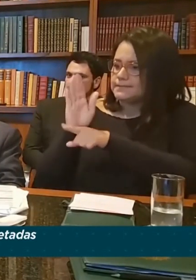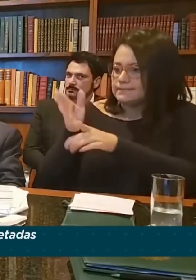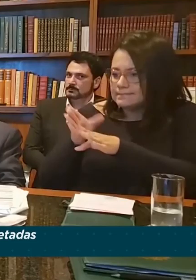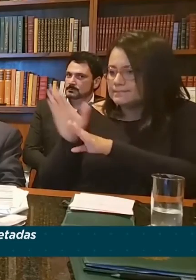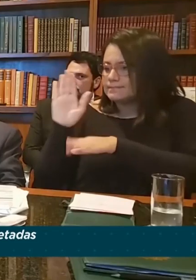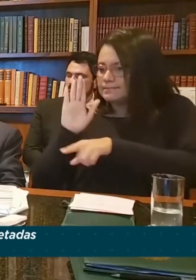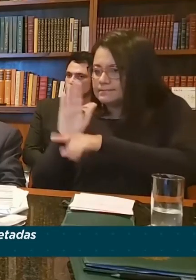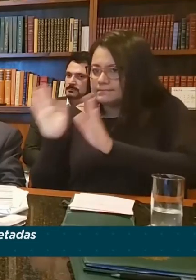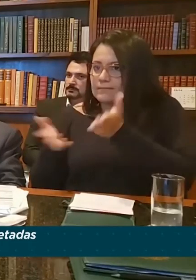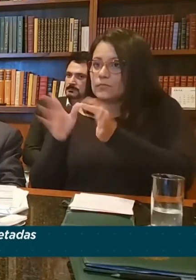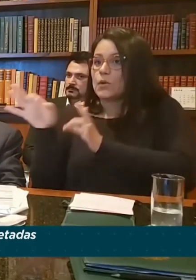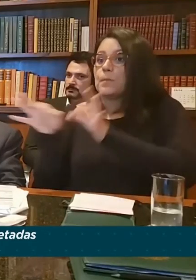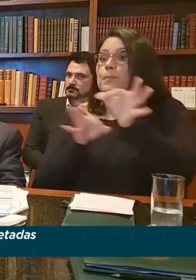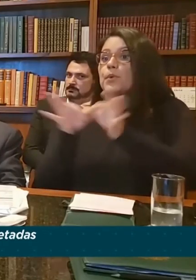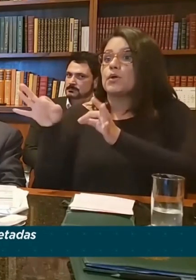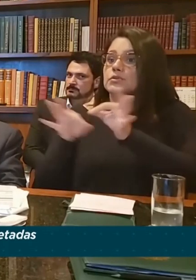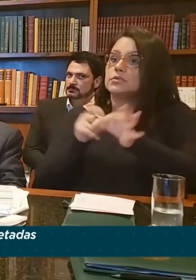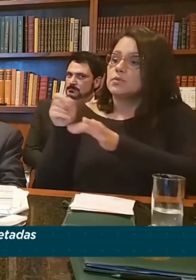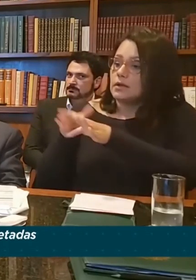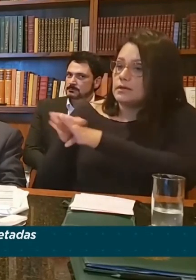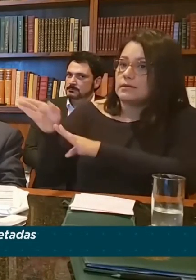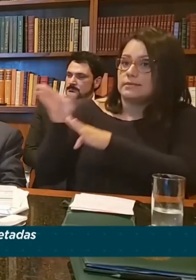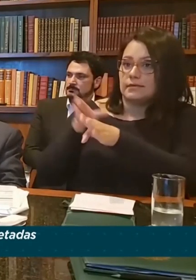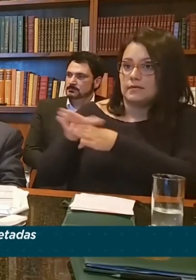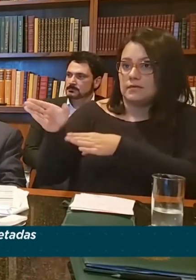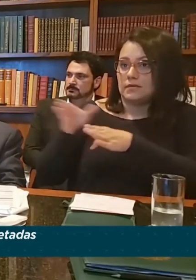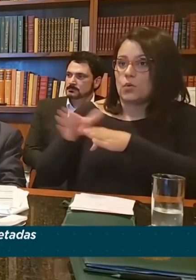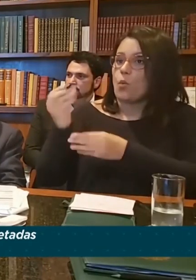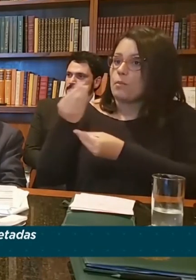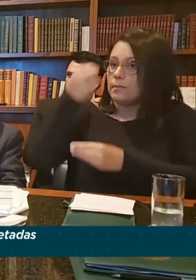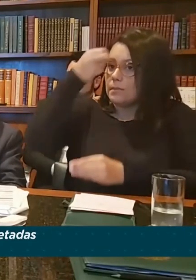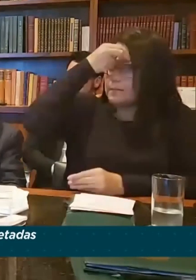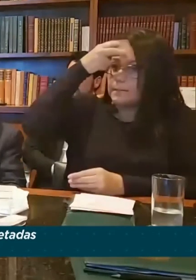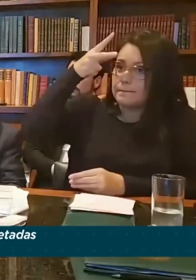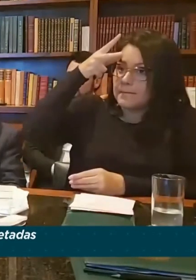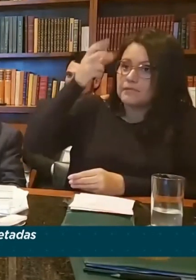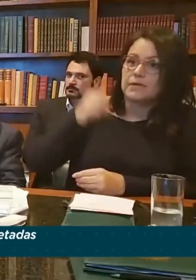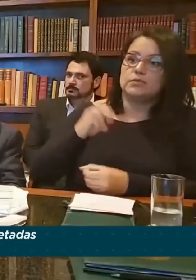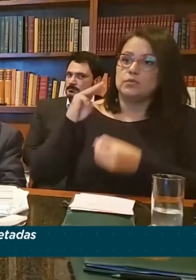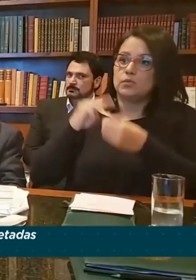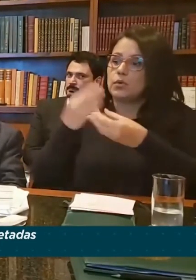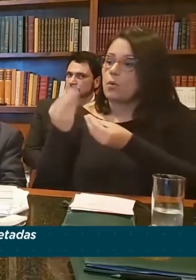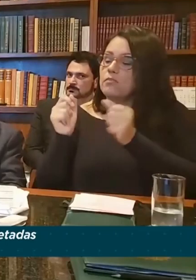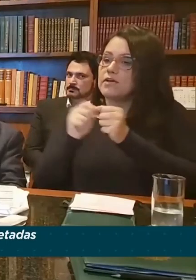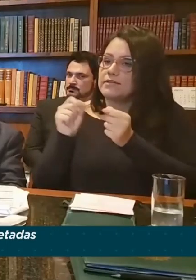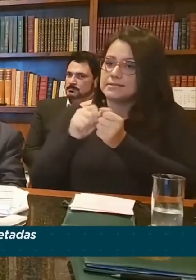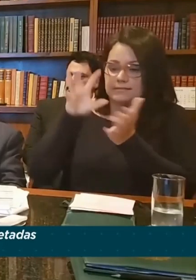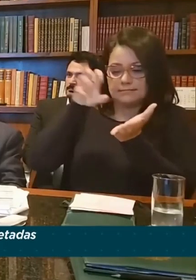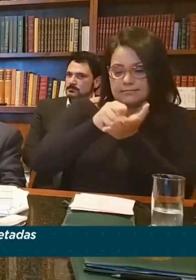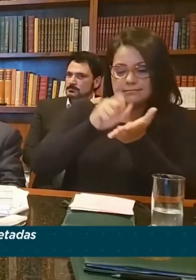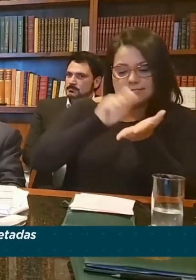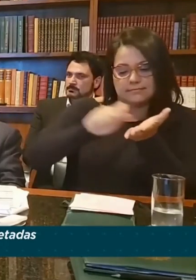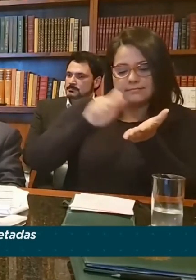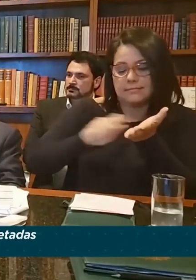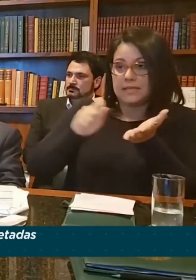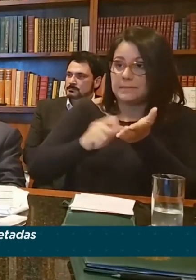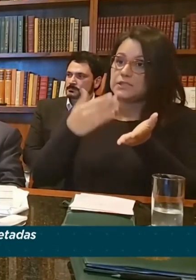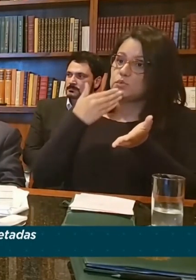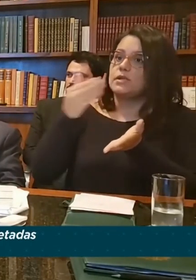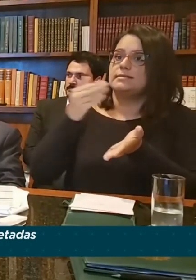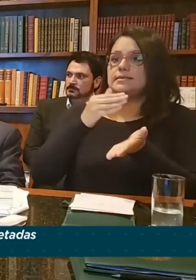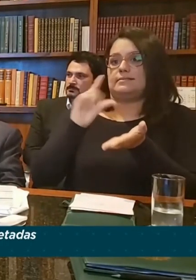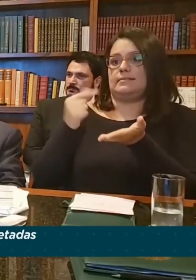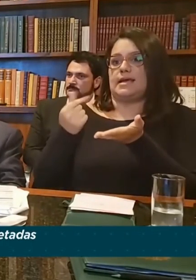projeto inicial de orientar as prefeituras a preencherem a papelada para requisitarem os recursos, né?